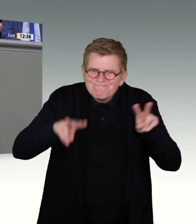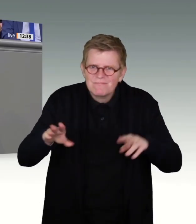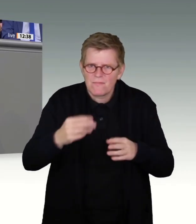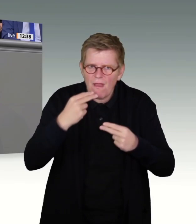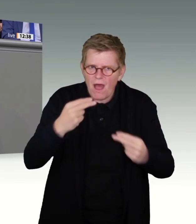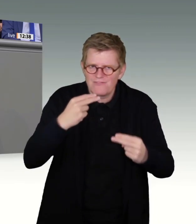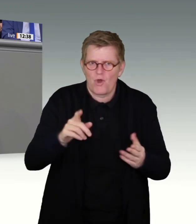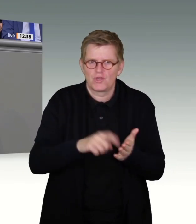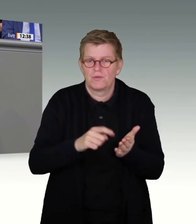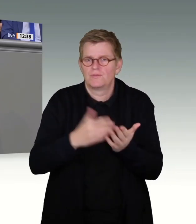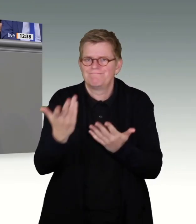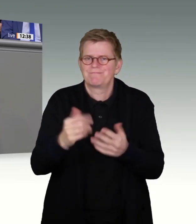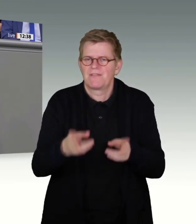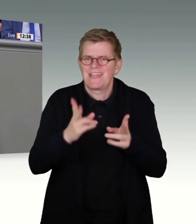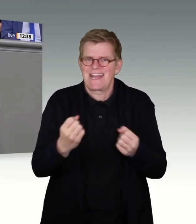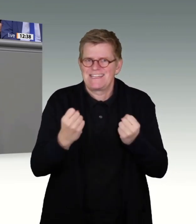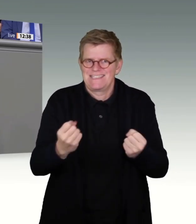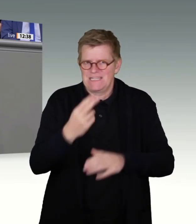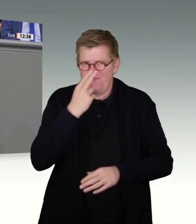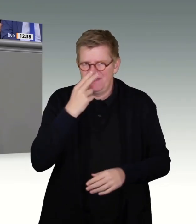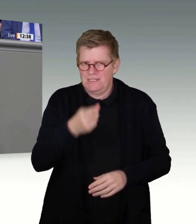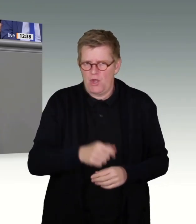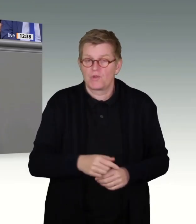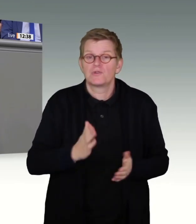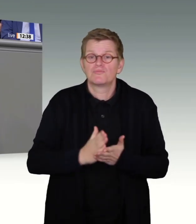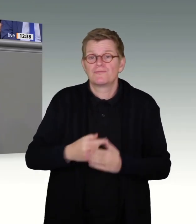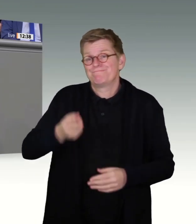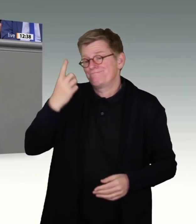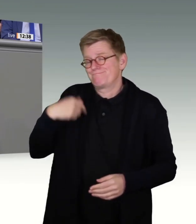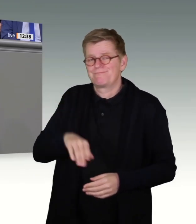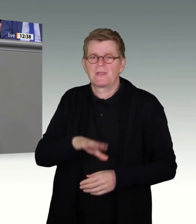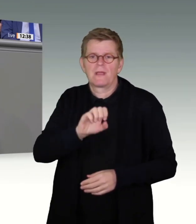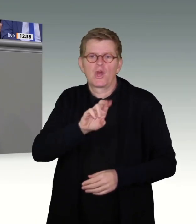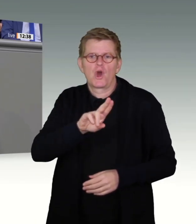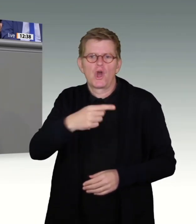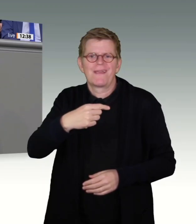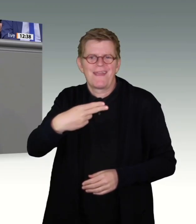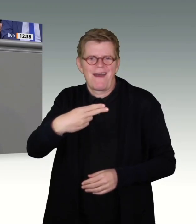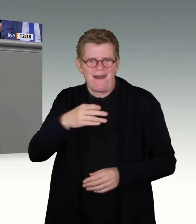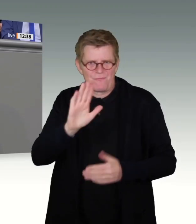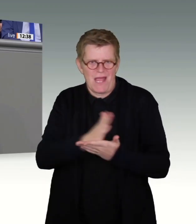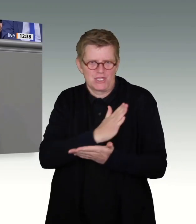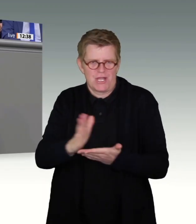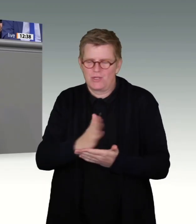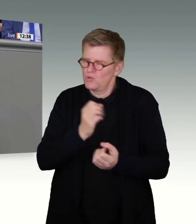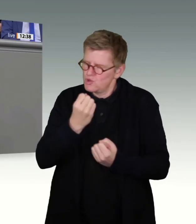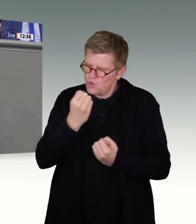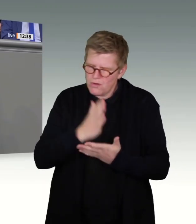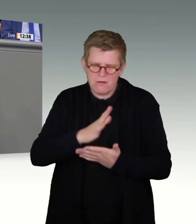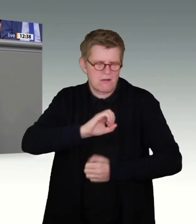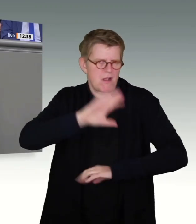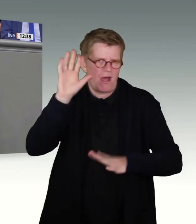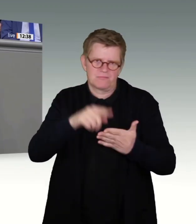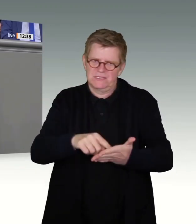rechtssicher sind. Und das hat doch zuletzt die Entscheidung des EuGHs auch gezeigt. Wir reden hier in der Tat über